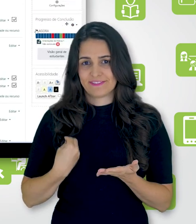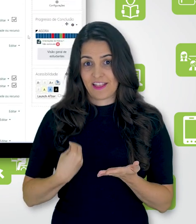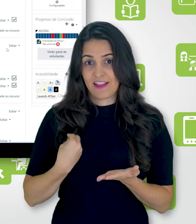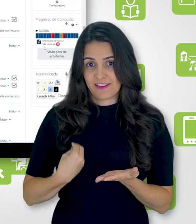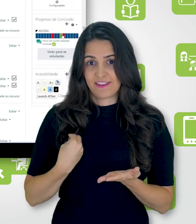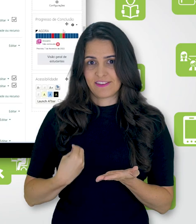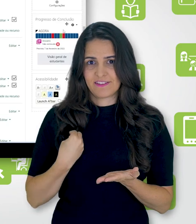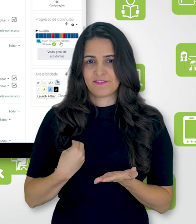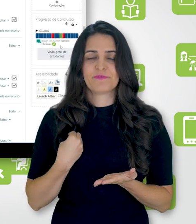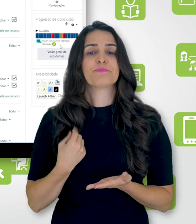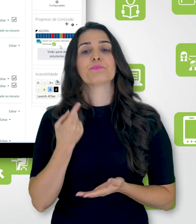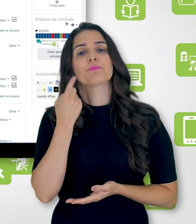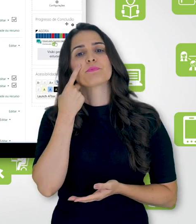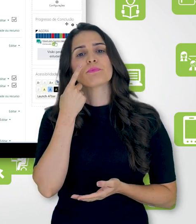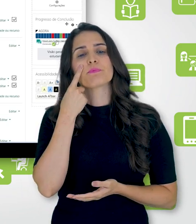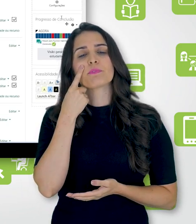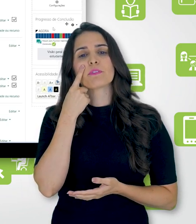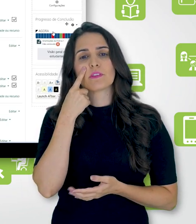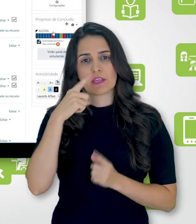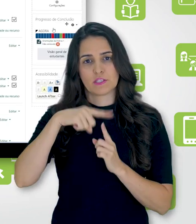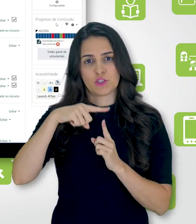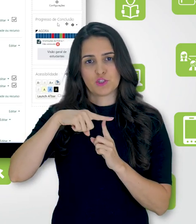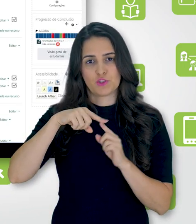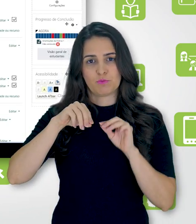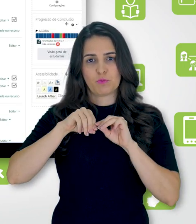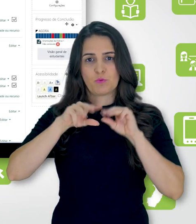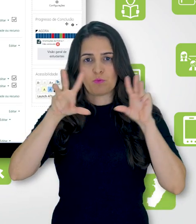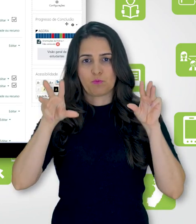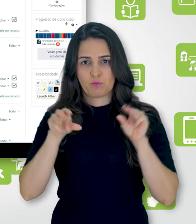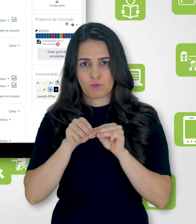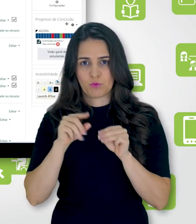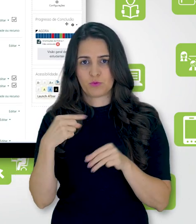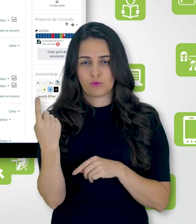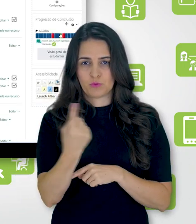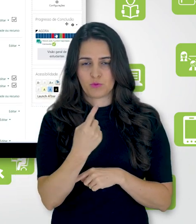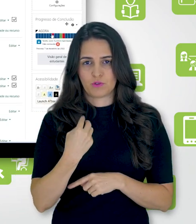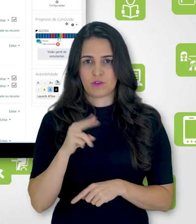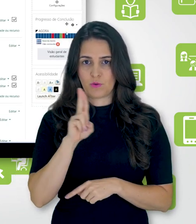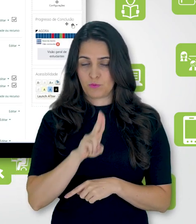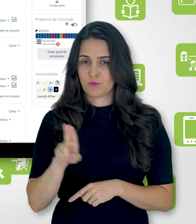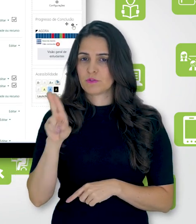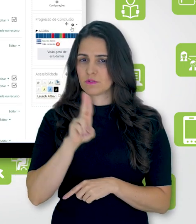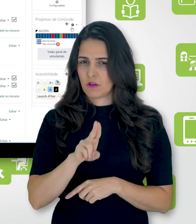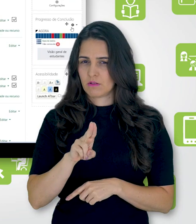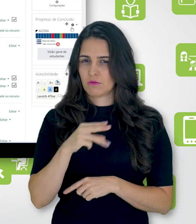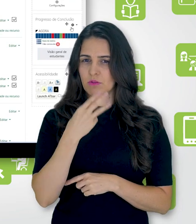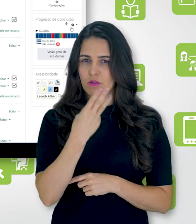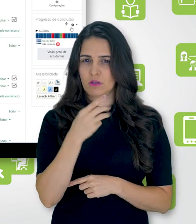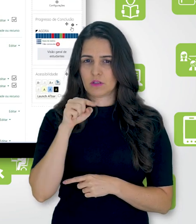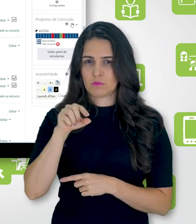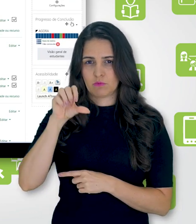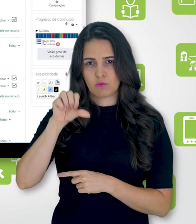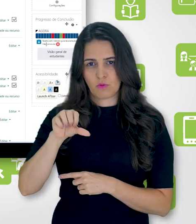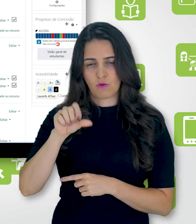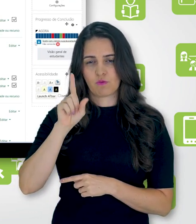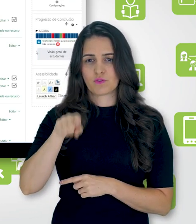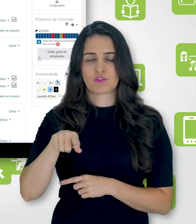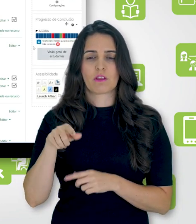E observe que nessa versão do Moodle que nós estamos utilizando, o bloco está configurado